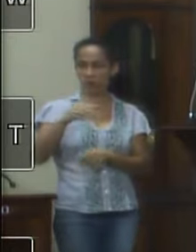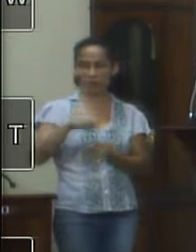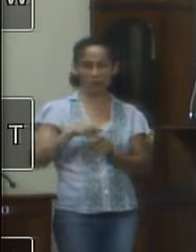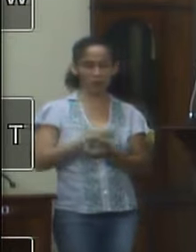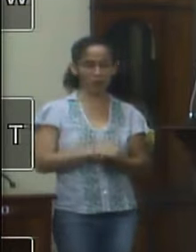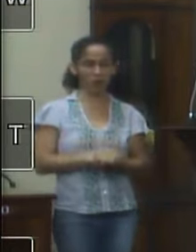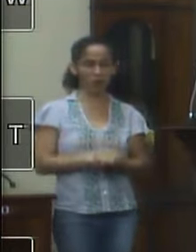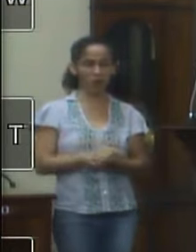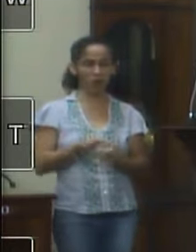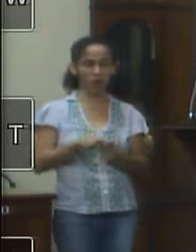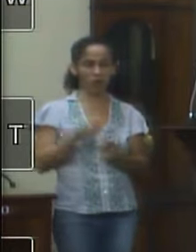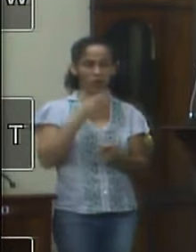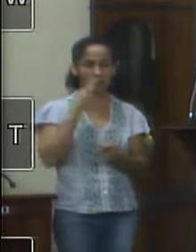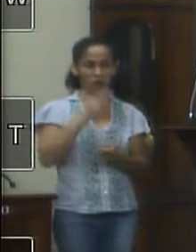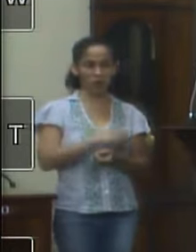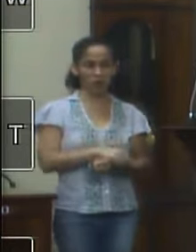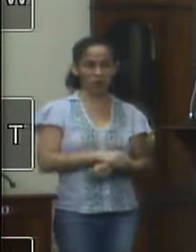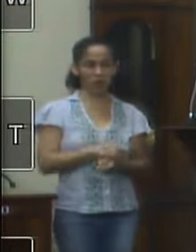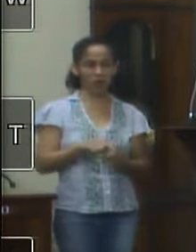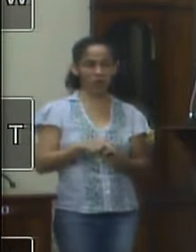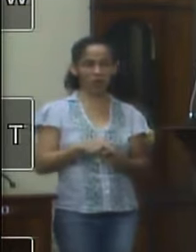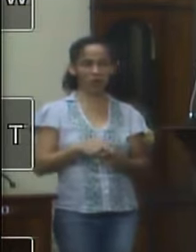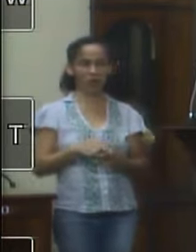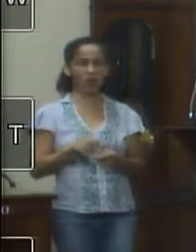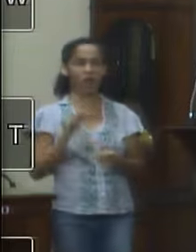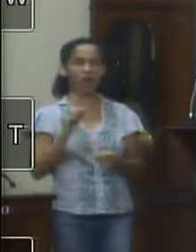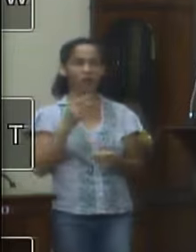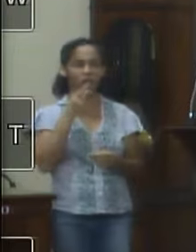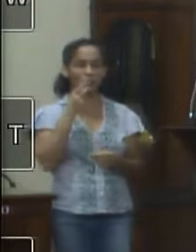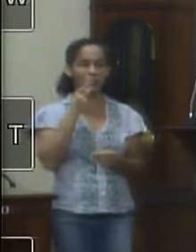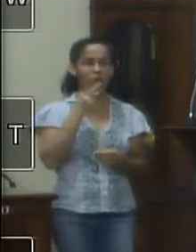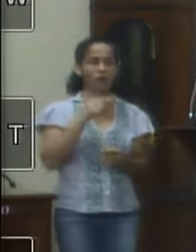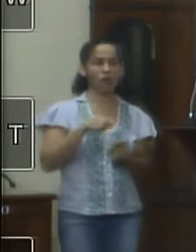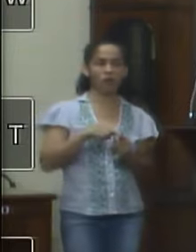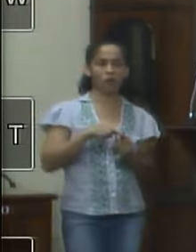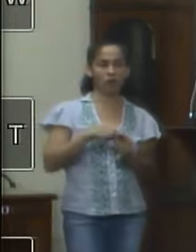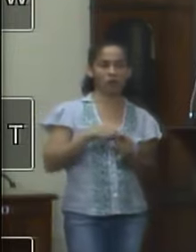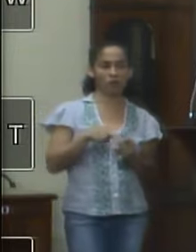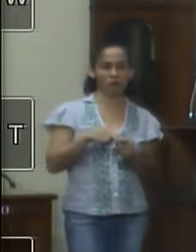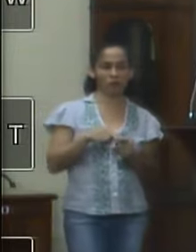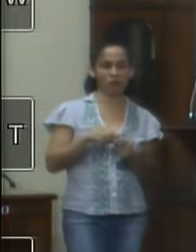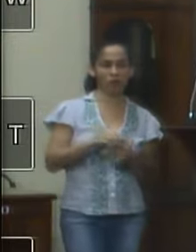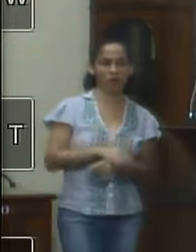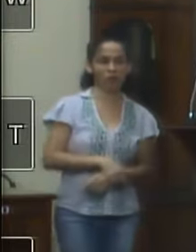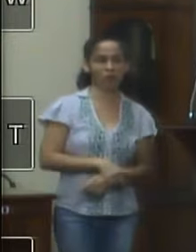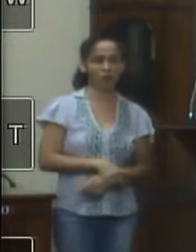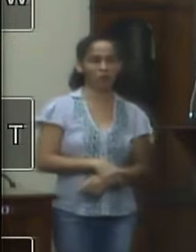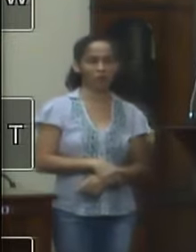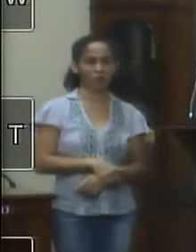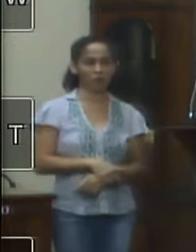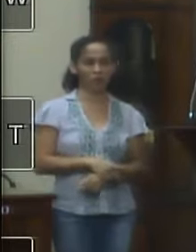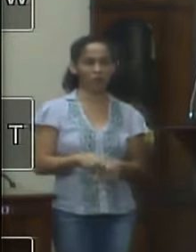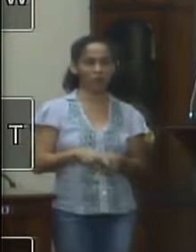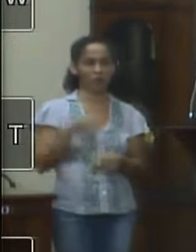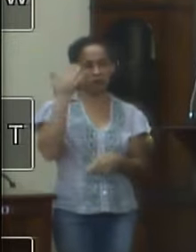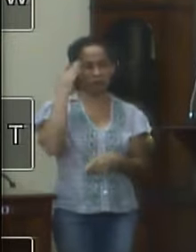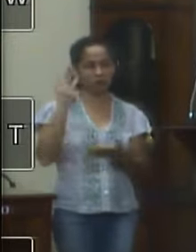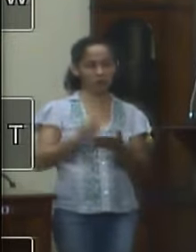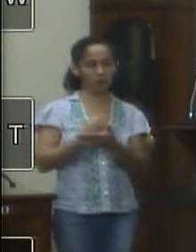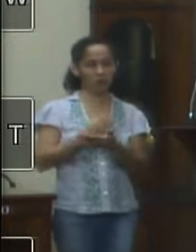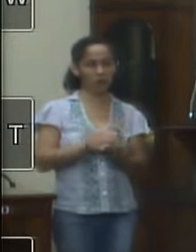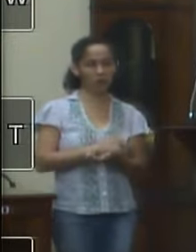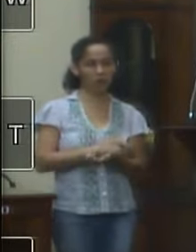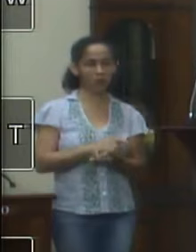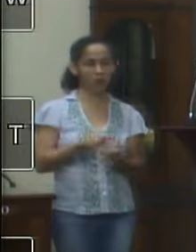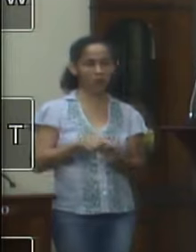a respeito disso Silvio então assim o que você disse não tem assim acho que você entendeu errado é